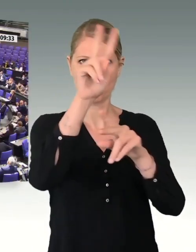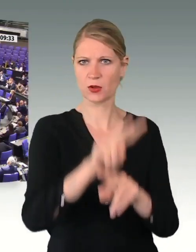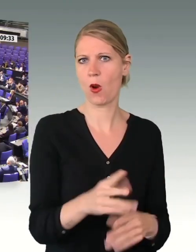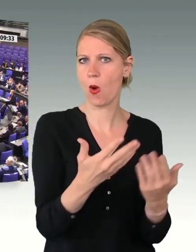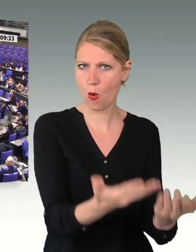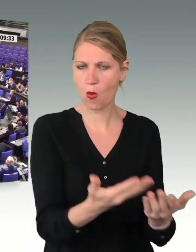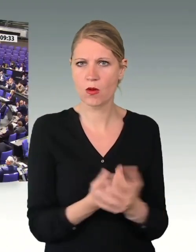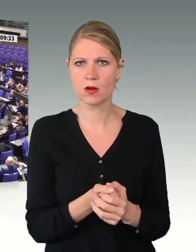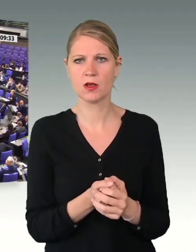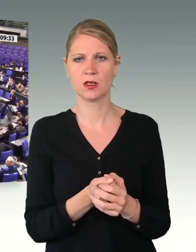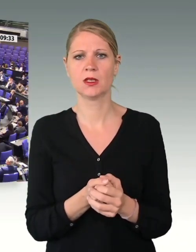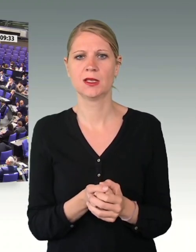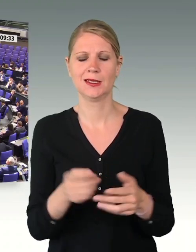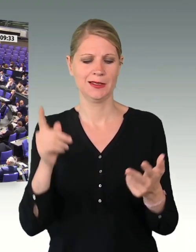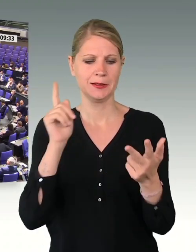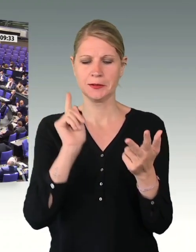Zur nächsten Zahl.